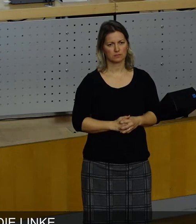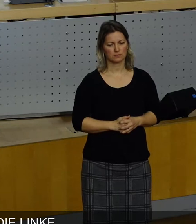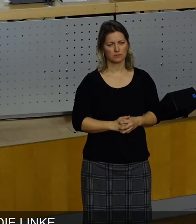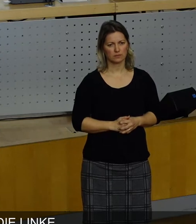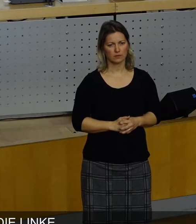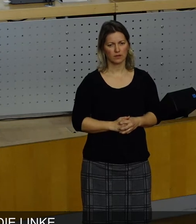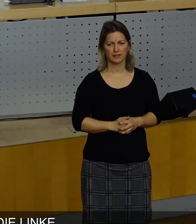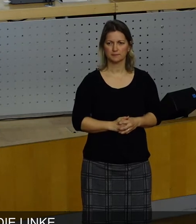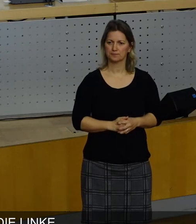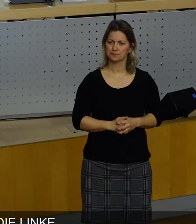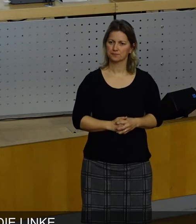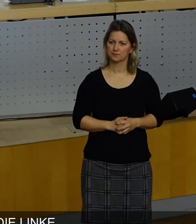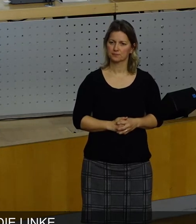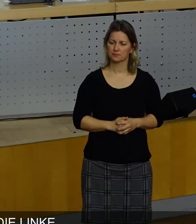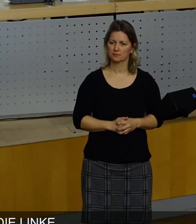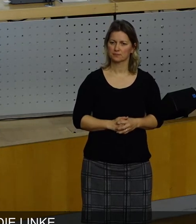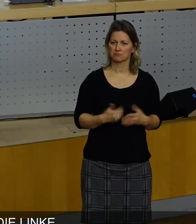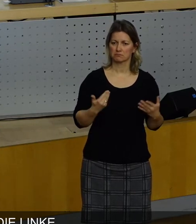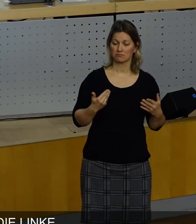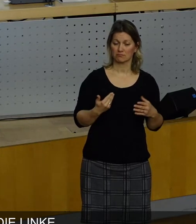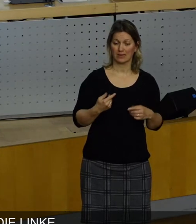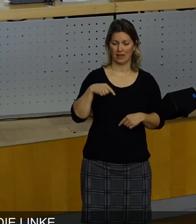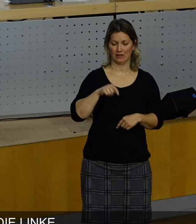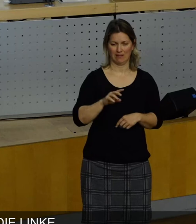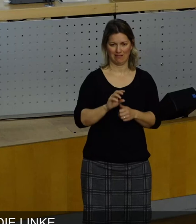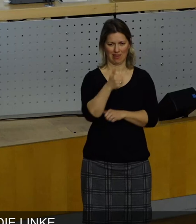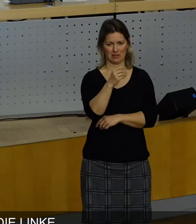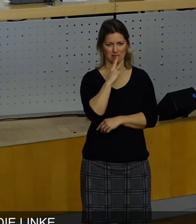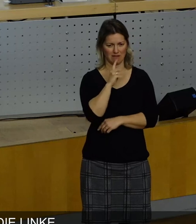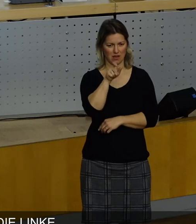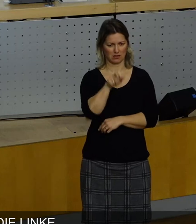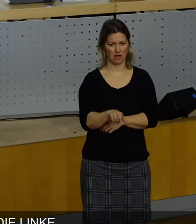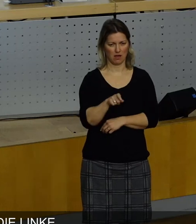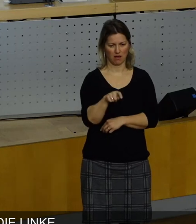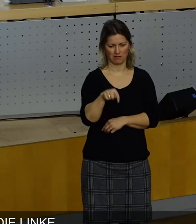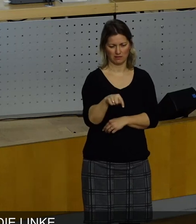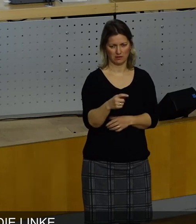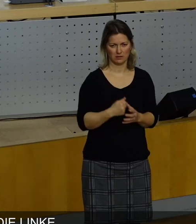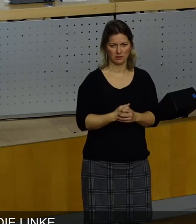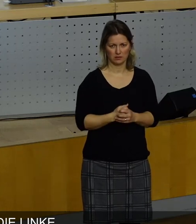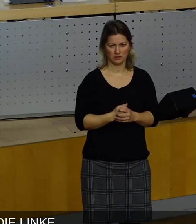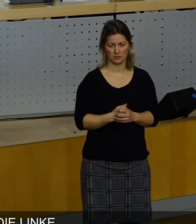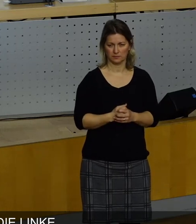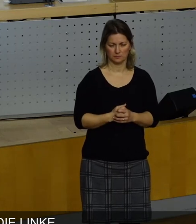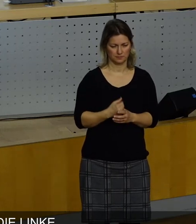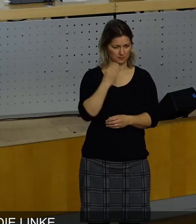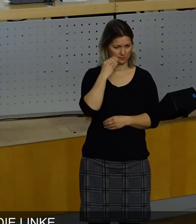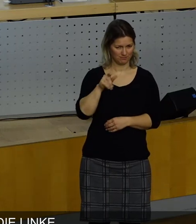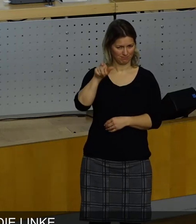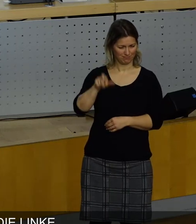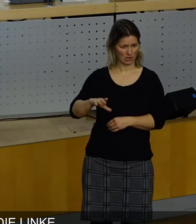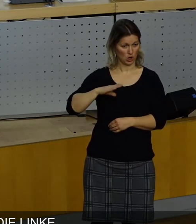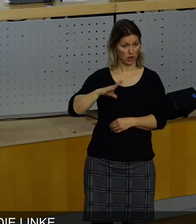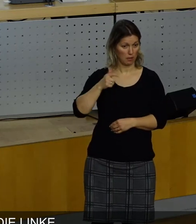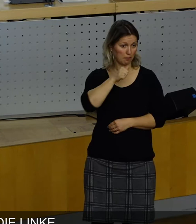Und meine Damen und Herren, auf den ersten Redner in dieser Debatte eingehend, will ich mal bemerken, der Kollege ist ja auch